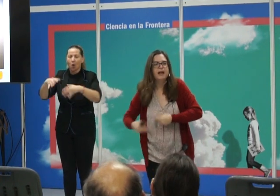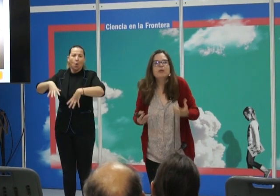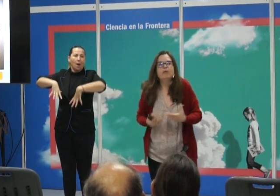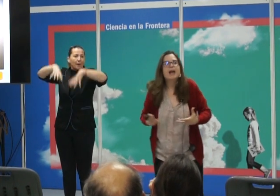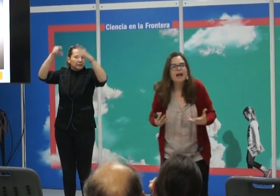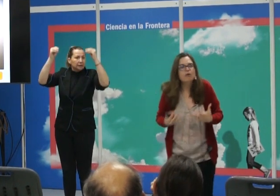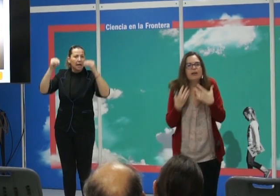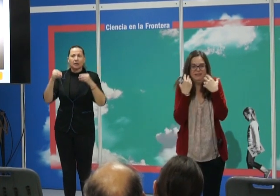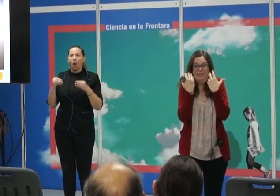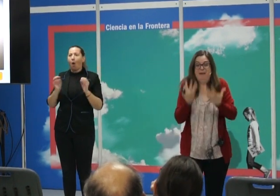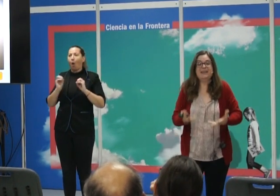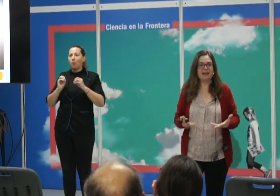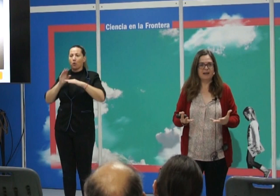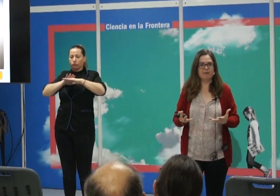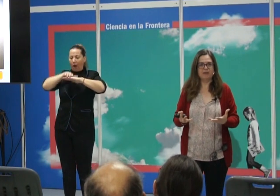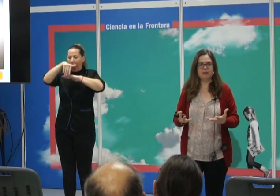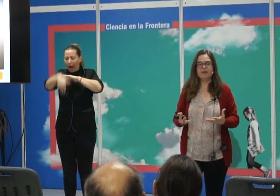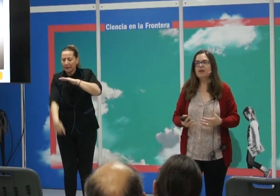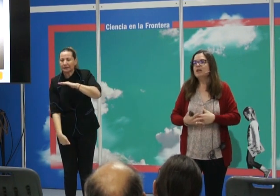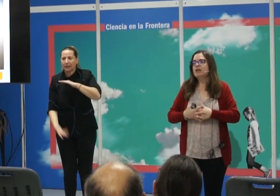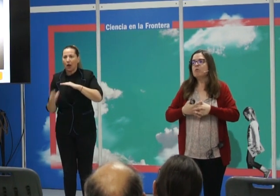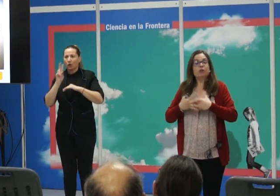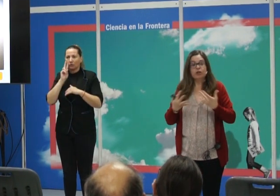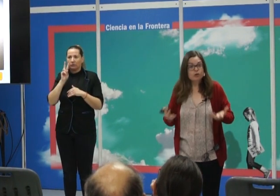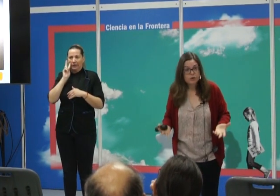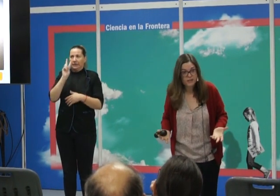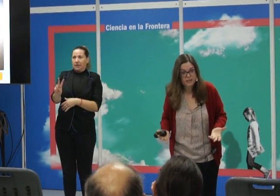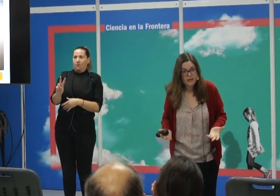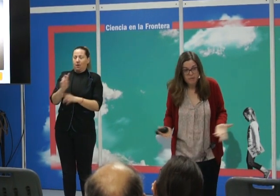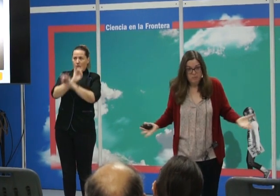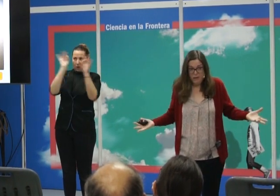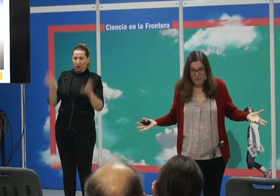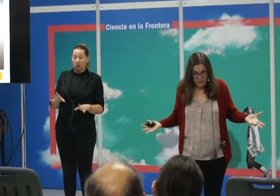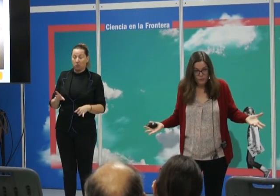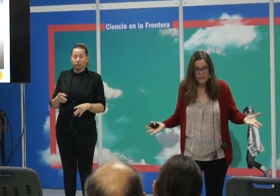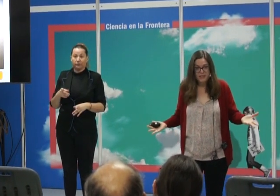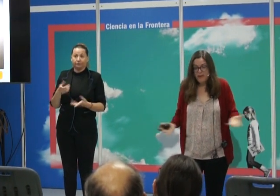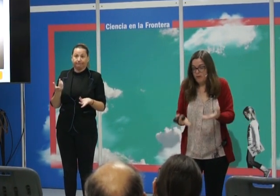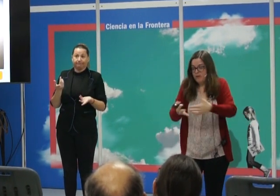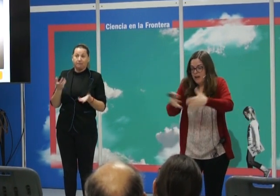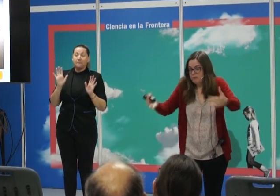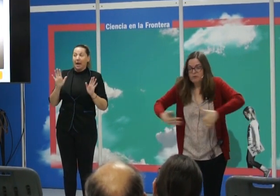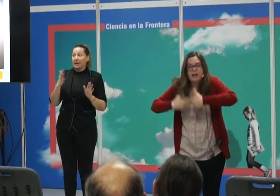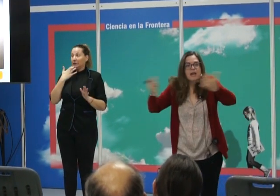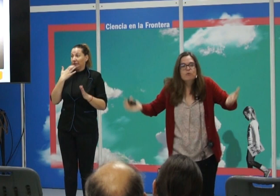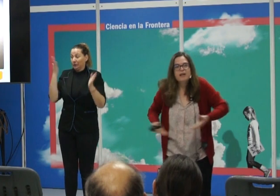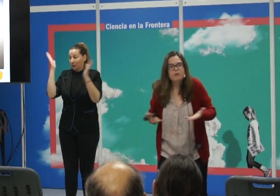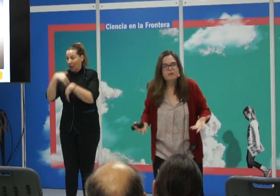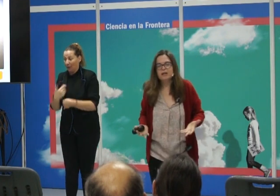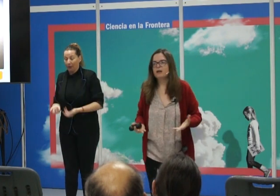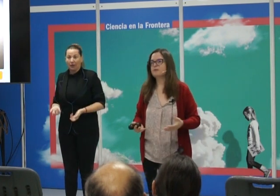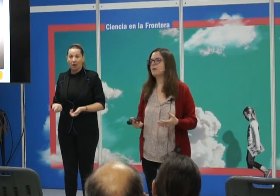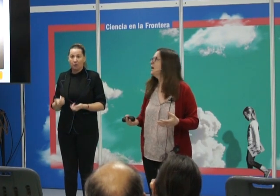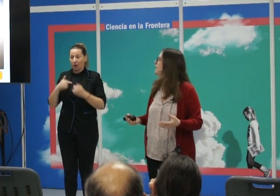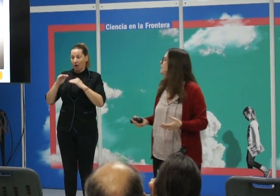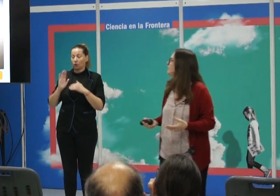un acantilado, algo que se veía claramente. Cuando eso no existía, porque a veces no existía, no había una llanura y no